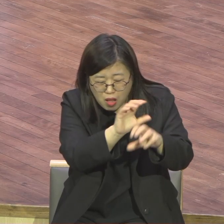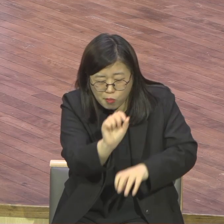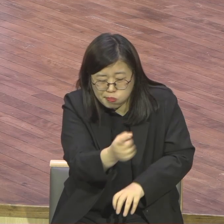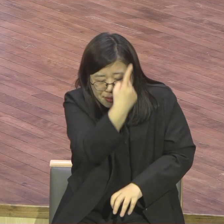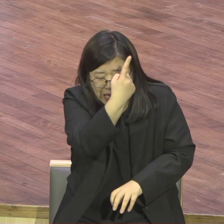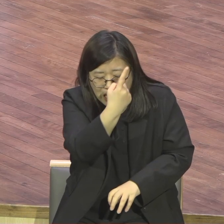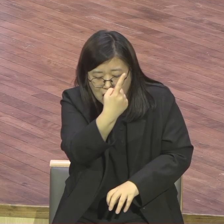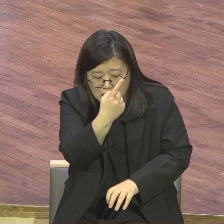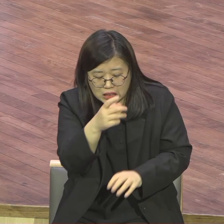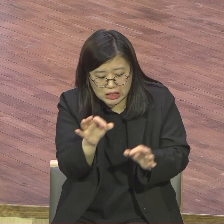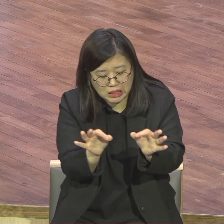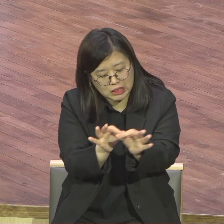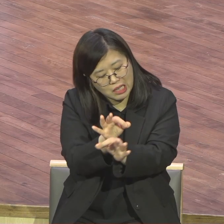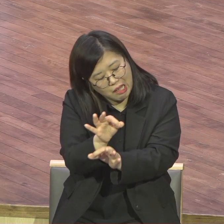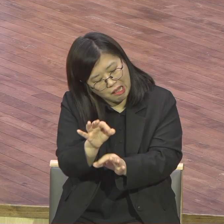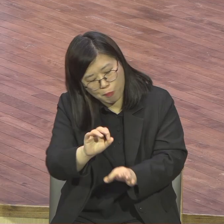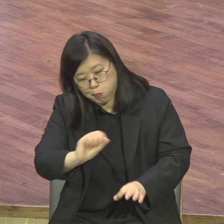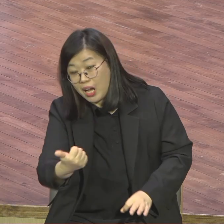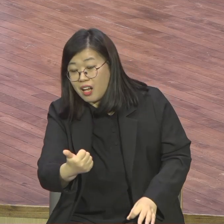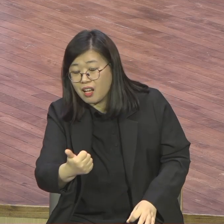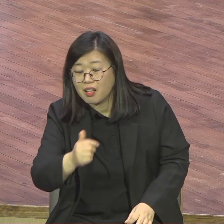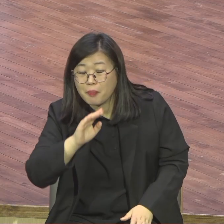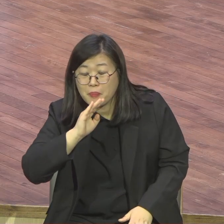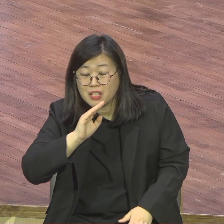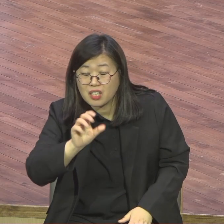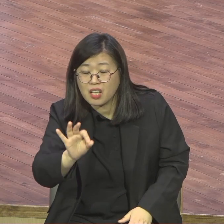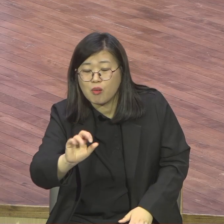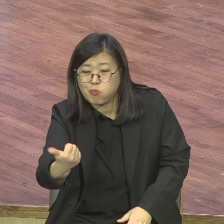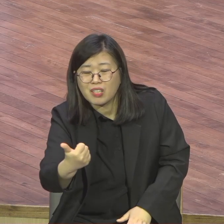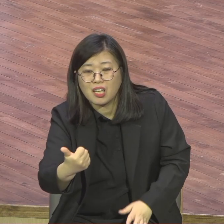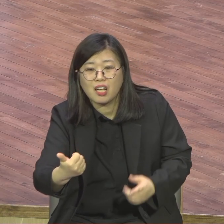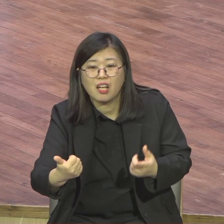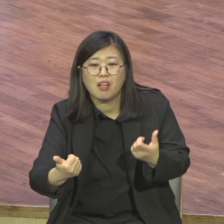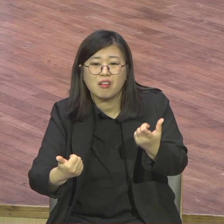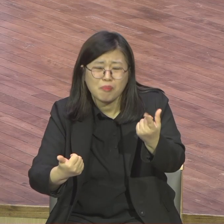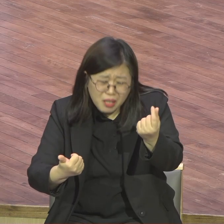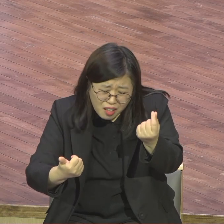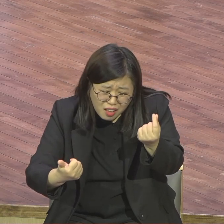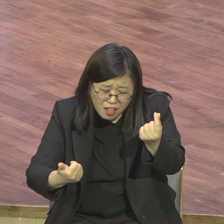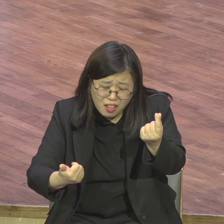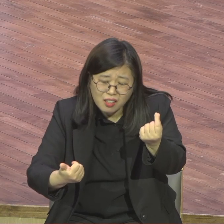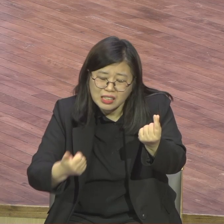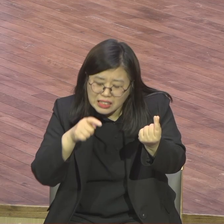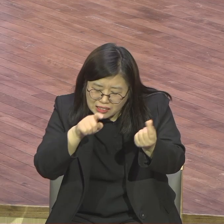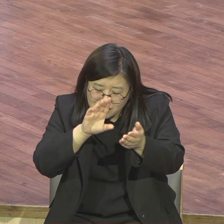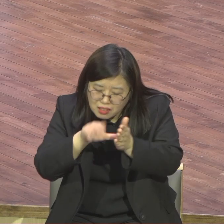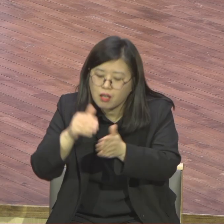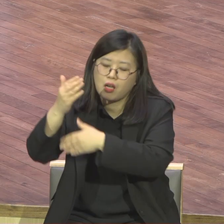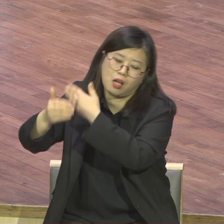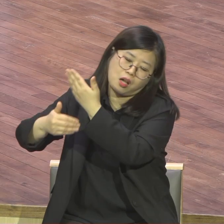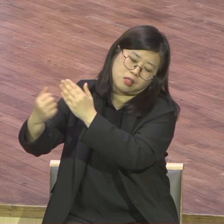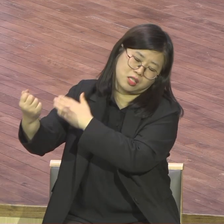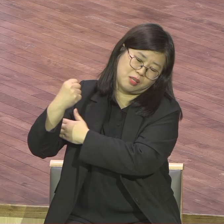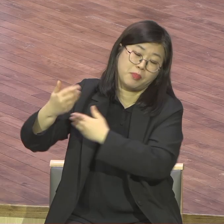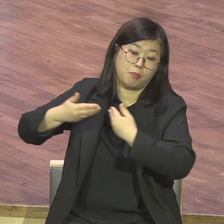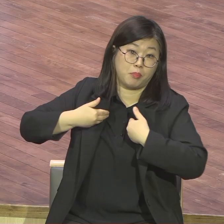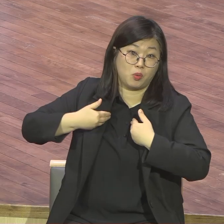엄청 어렵죠. 이럴 때 이럴 때 이럴 때 홍해 앞에 섰을 때 요단 앞에 섰을 때